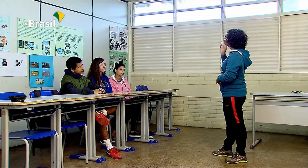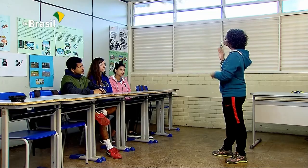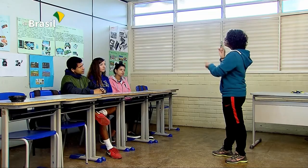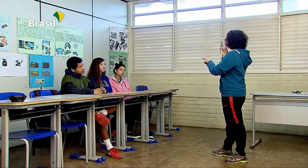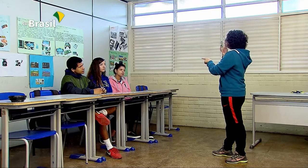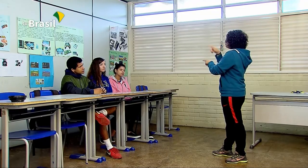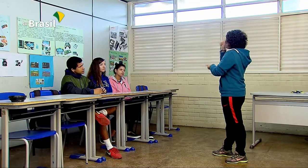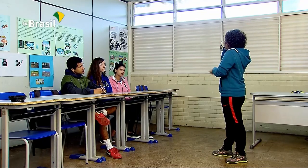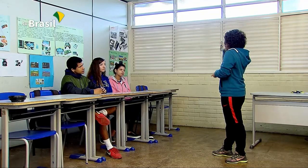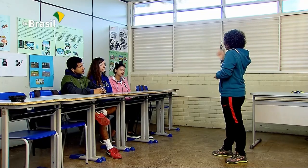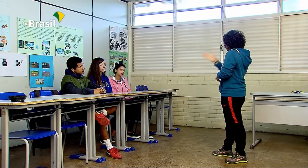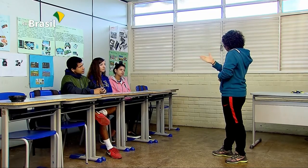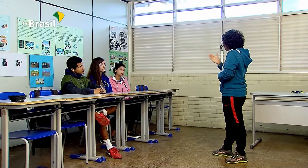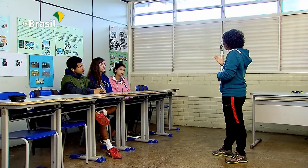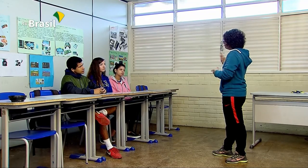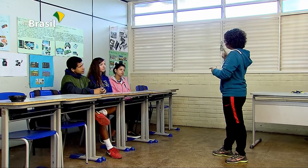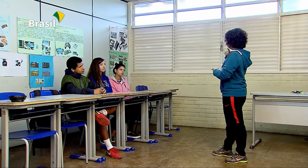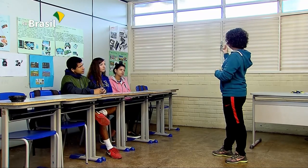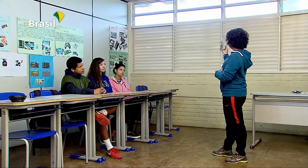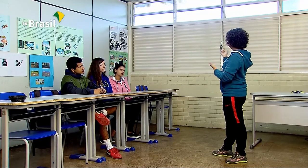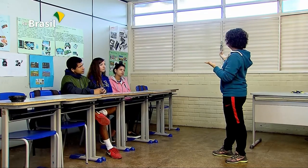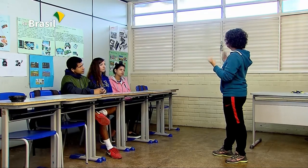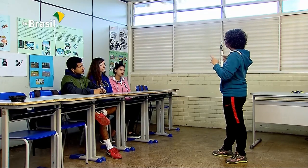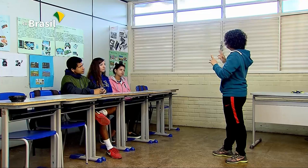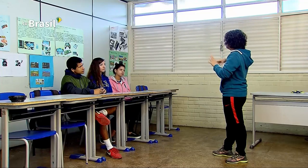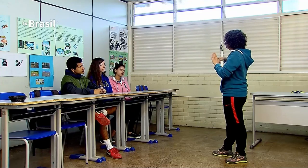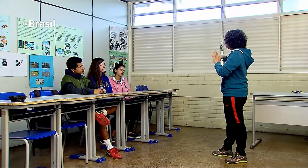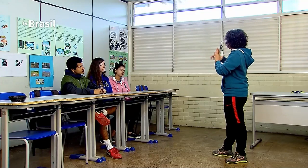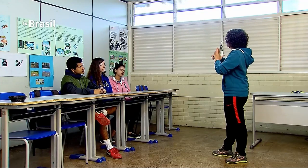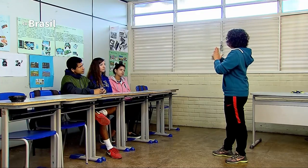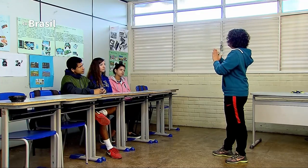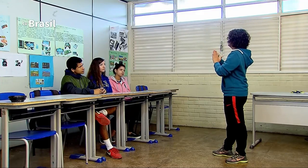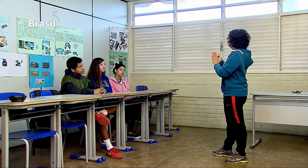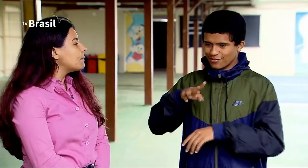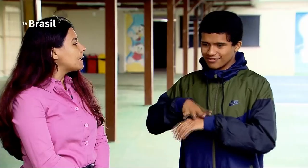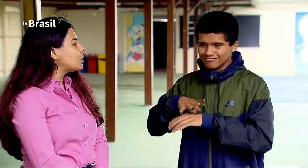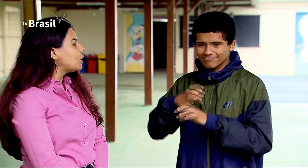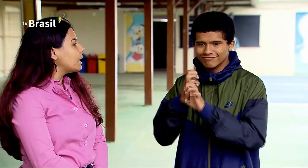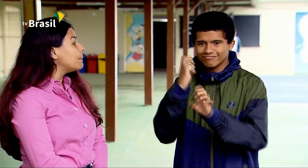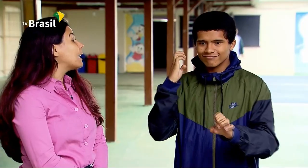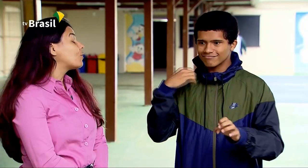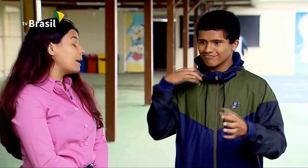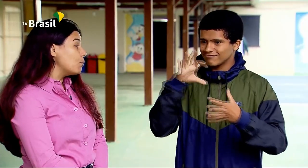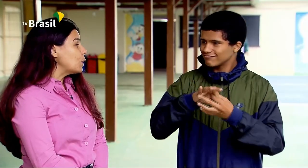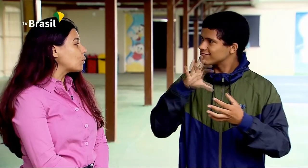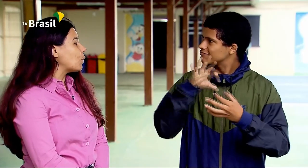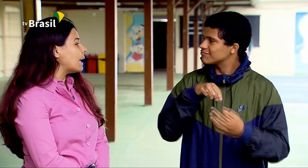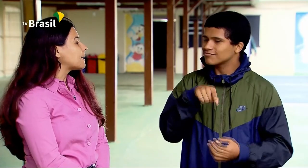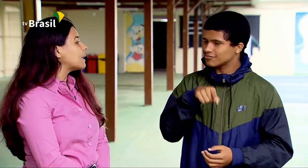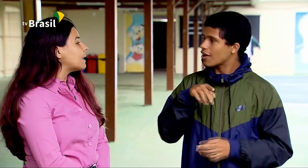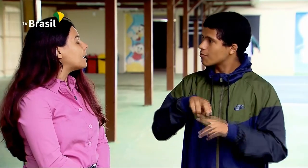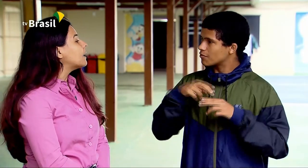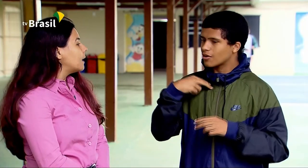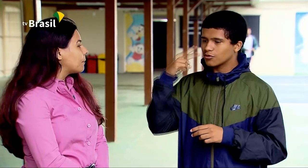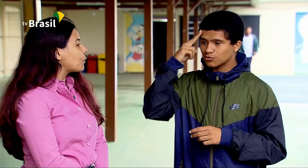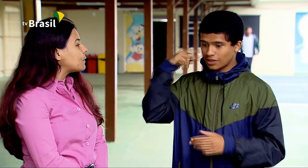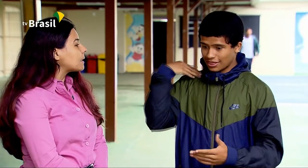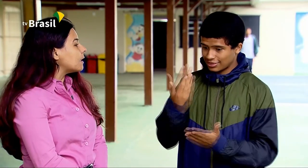Agora, 18 anos, vai fazer o Enem pela primeira vez. Eu me senti, me identifiquei muito com essa profissão.